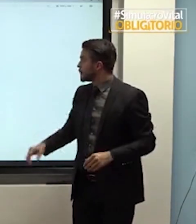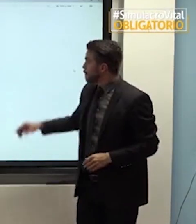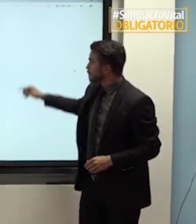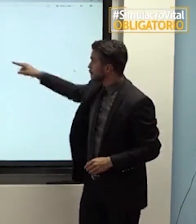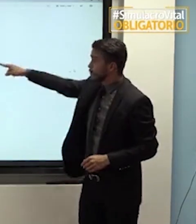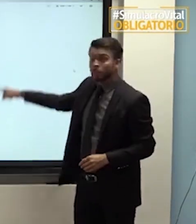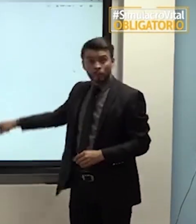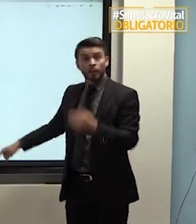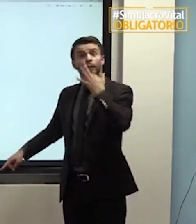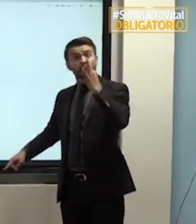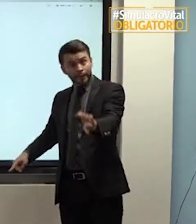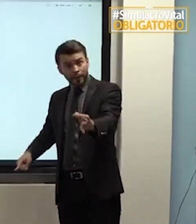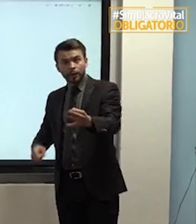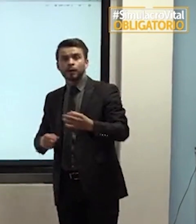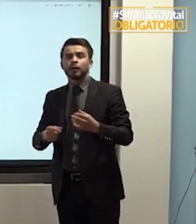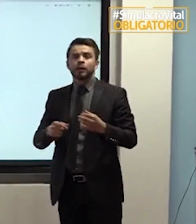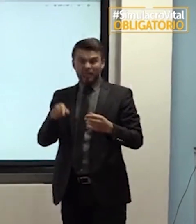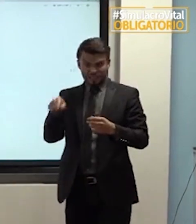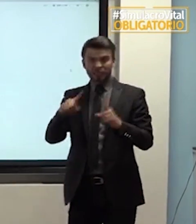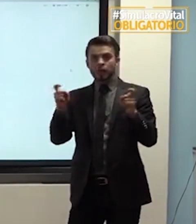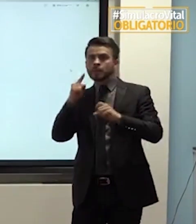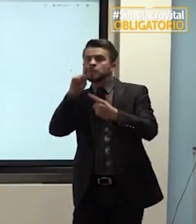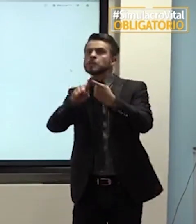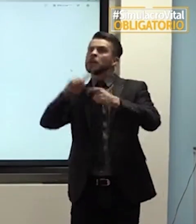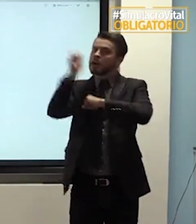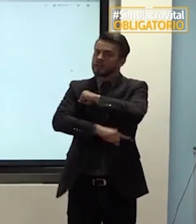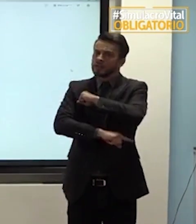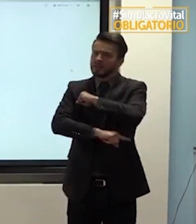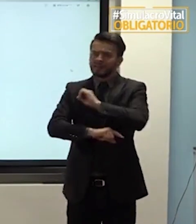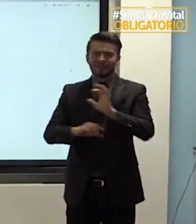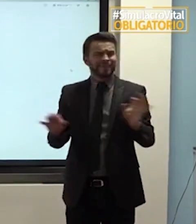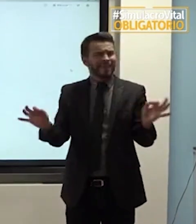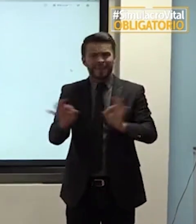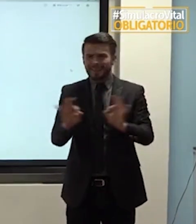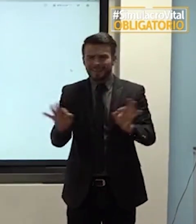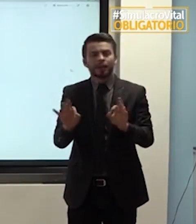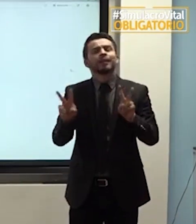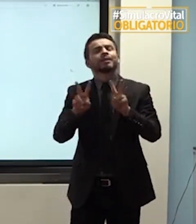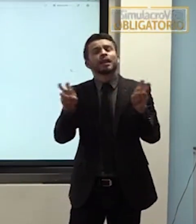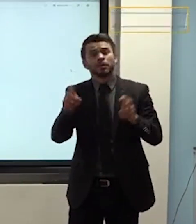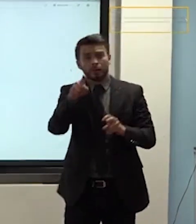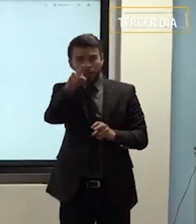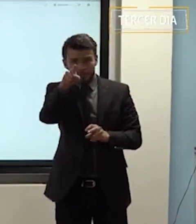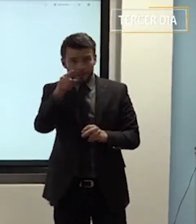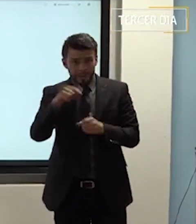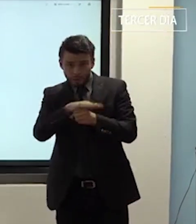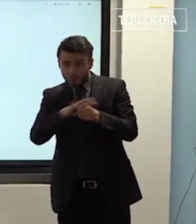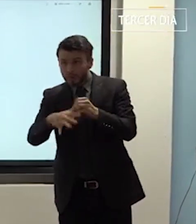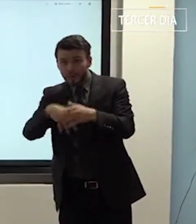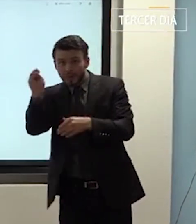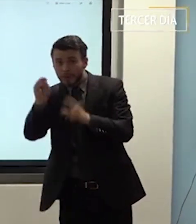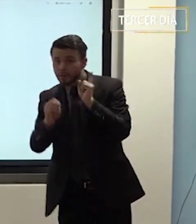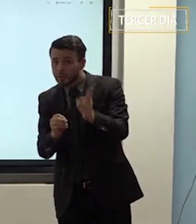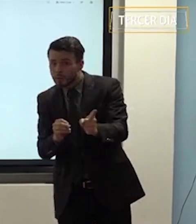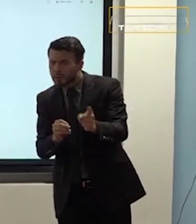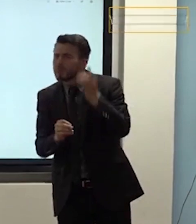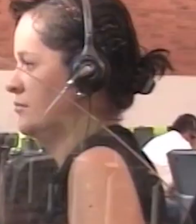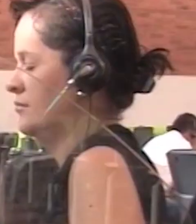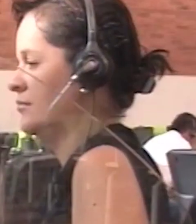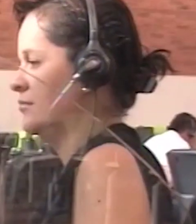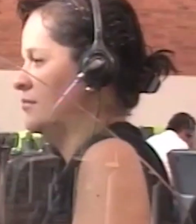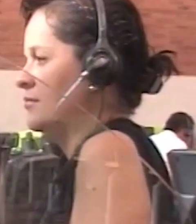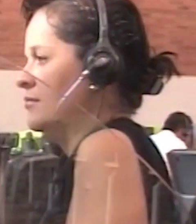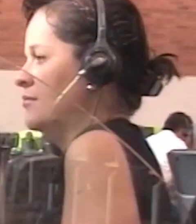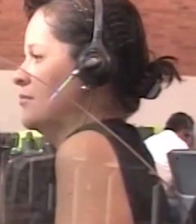con franqueza esto no es para ninguna sanción sino para entender quién tiene que salir y quién tiene que entrar y por qué.